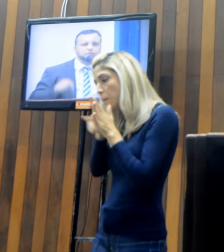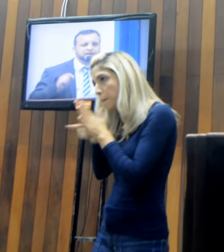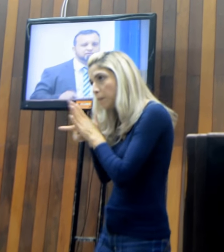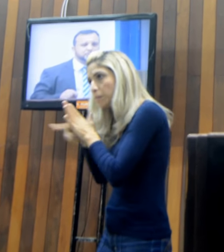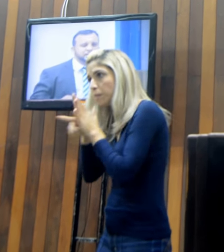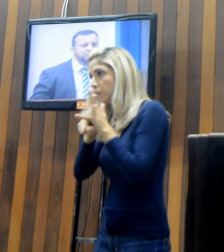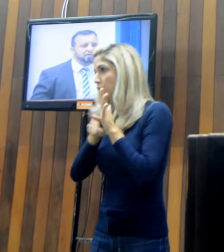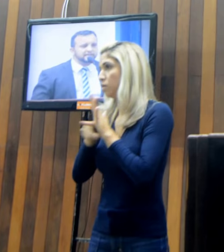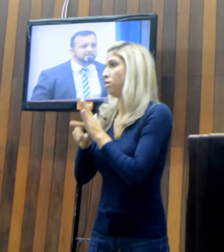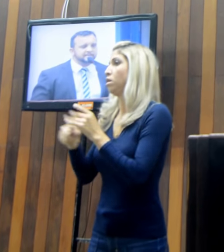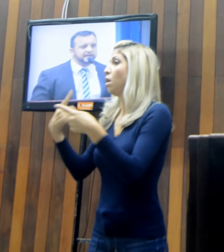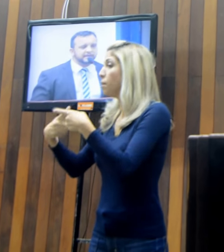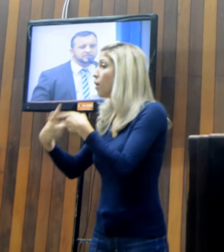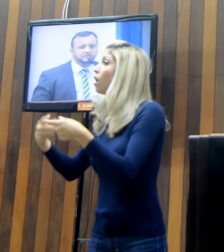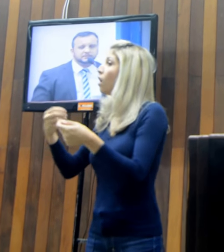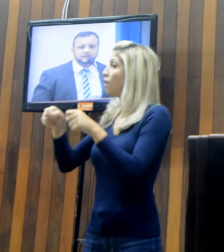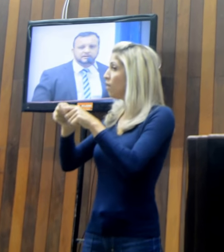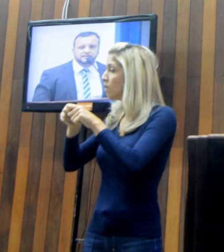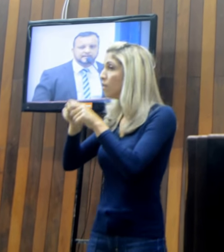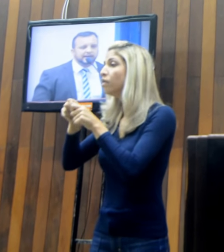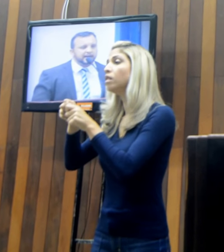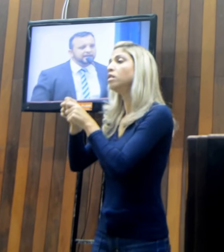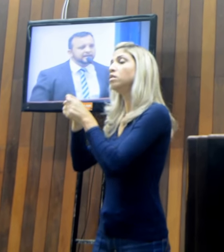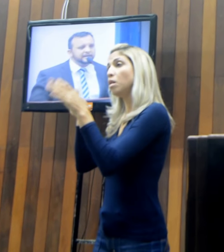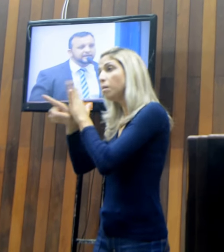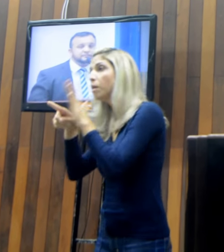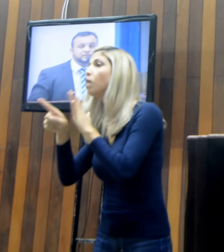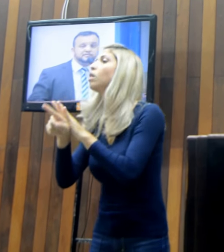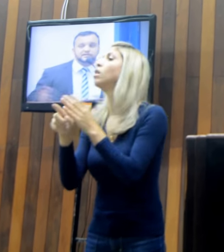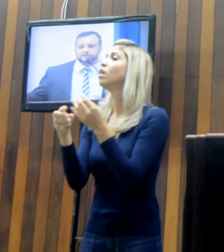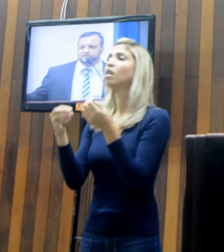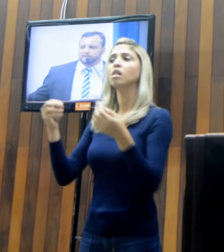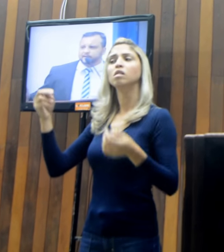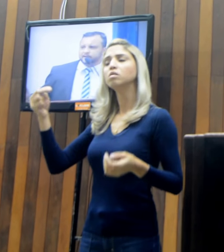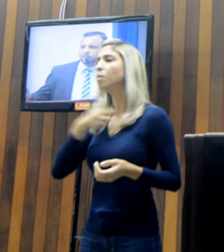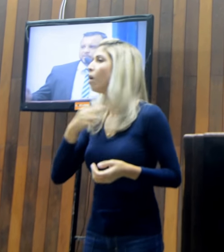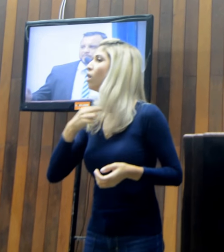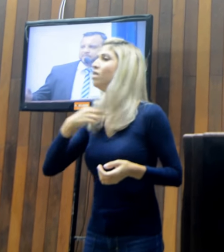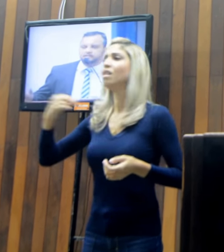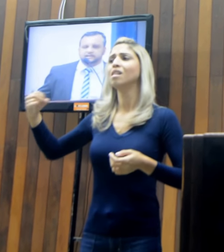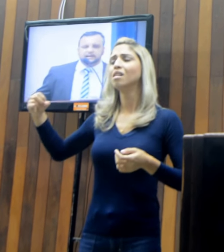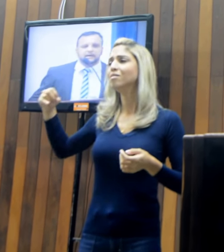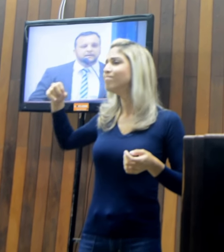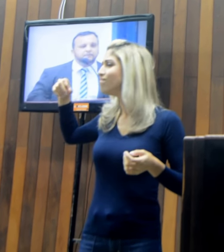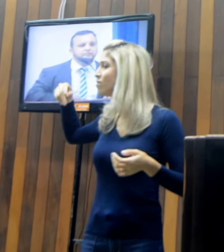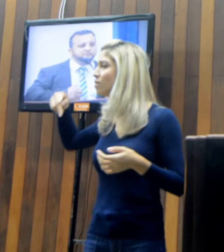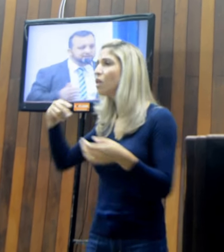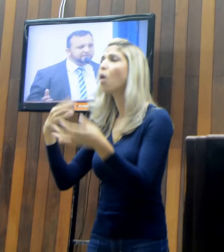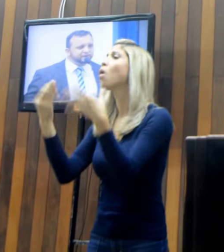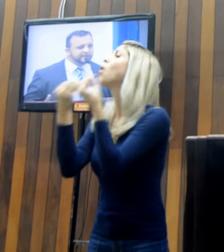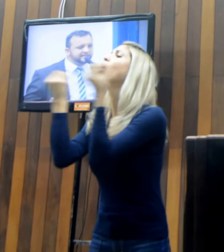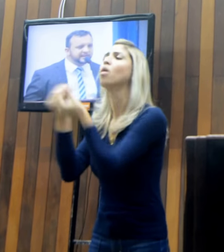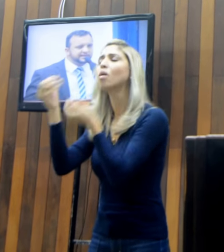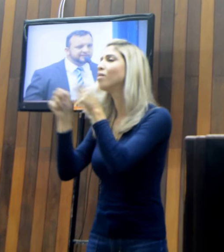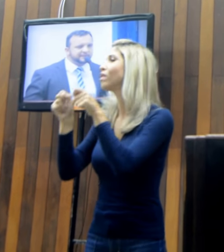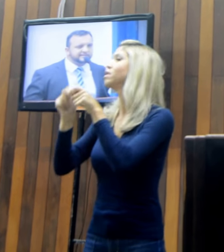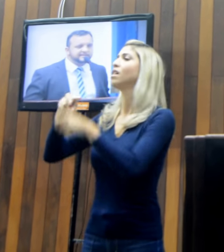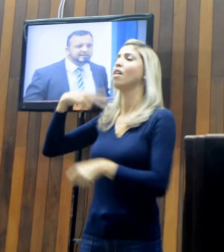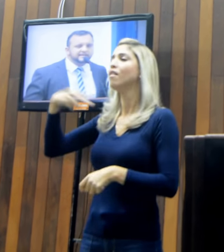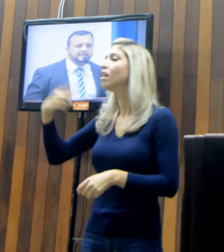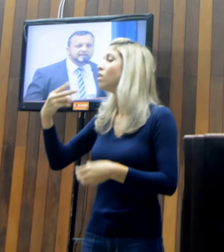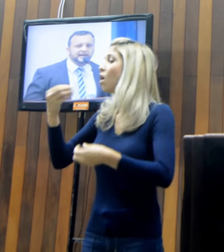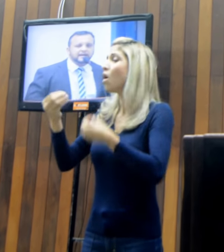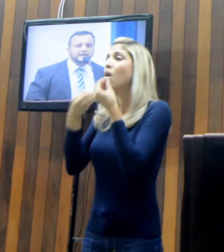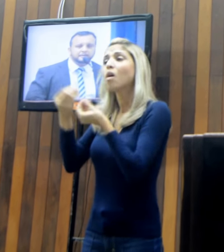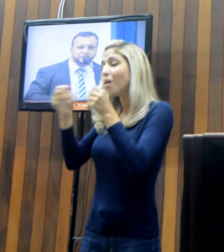públicas sobre o que acontece na cidade, será impossível ser vereador, será impossível que a cidade avance,